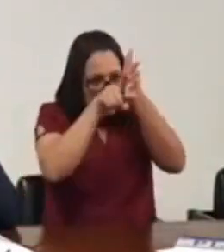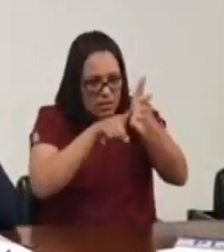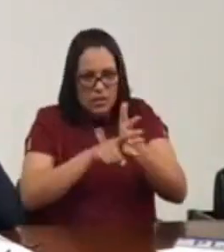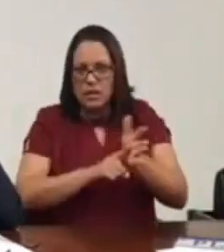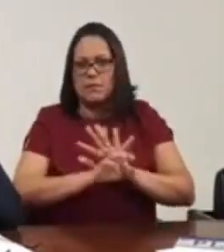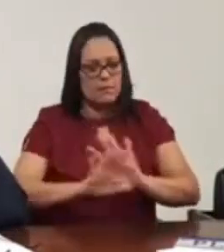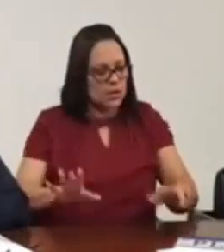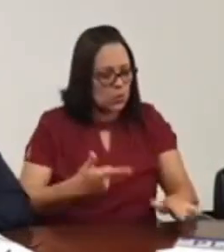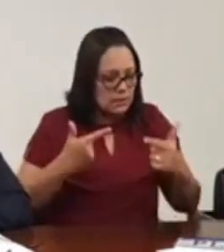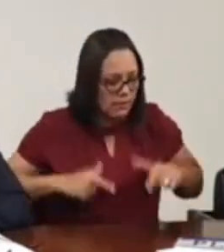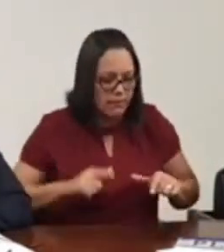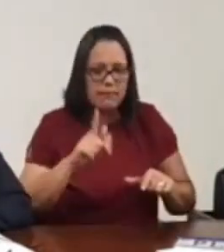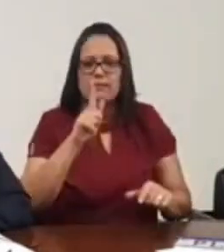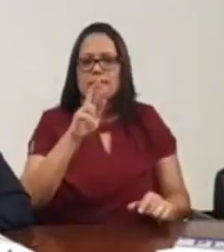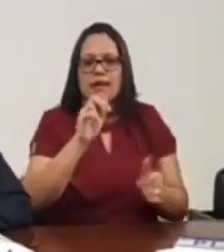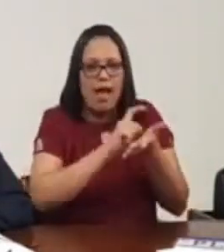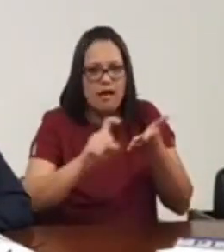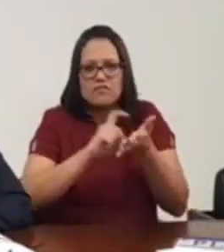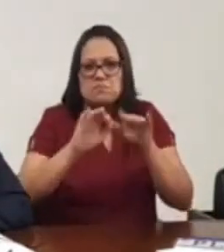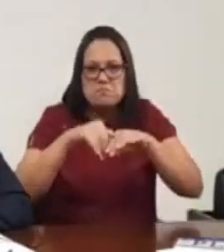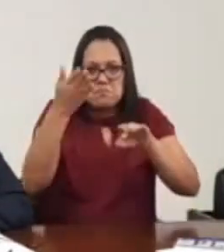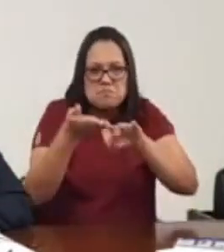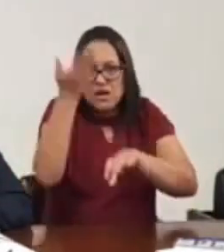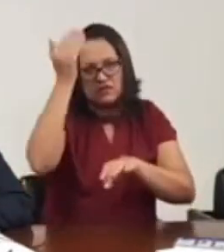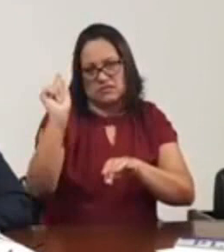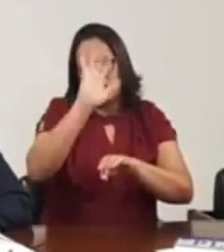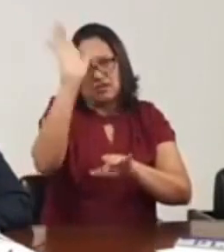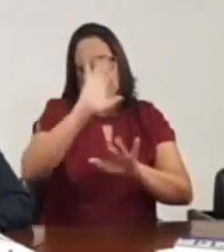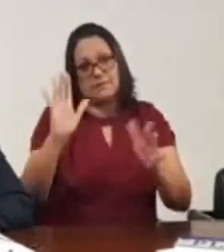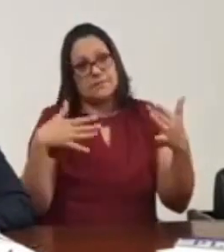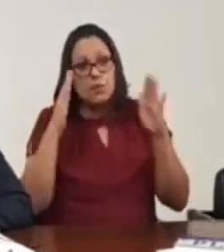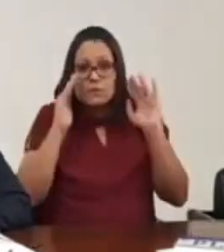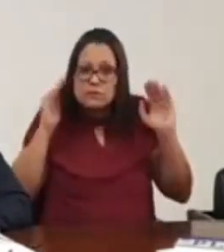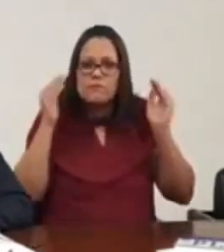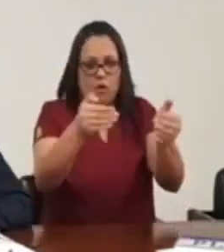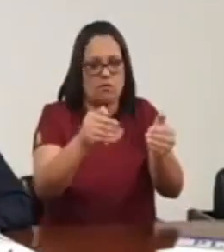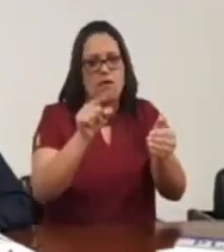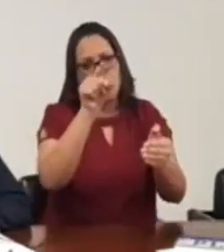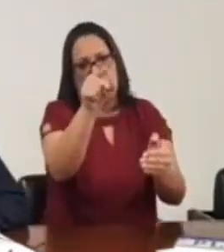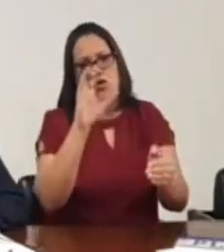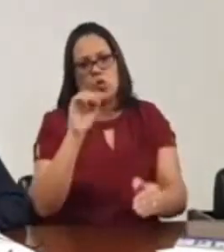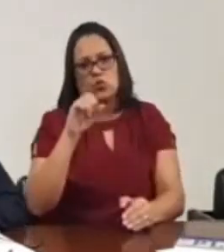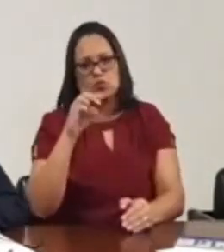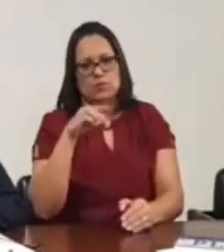mas sem elemento gráfico, sem nada que onere o consumidor. Então o nosso foco, no final das contas, é o consumidor.